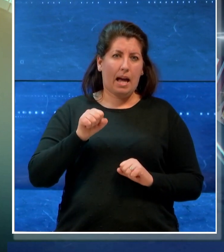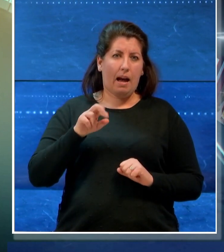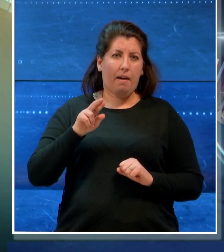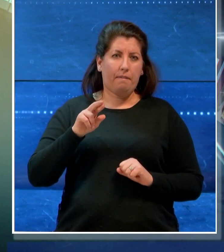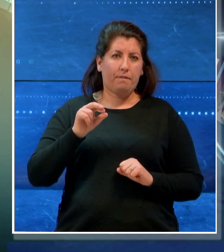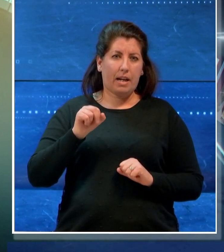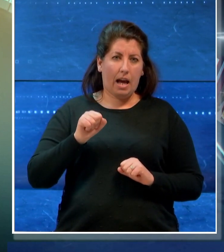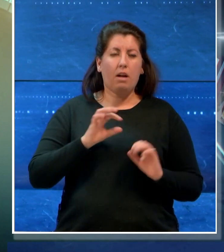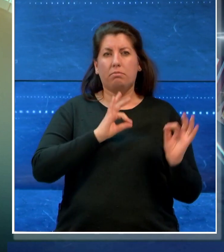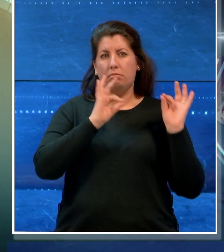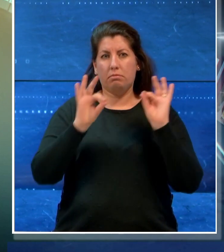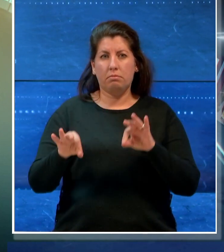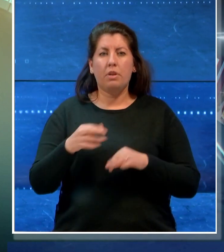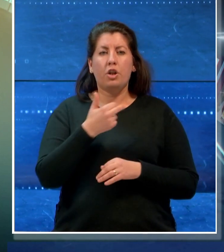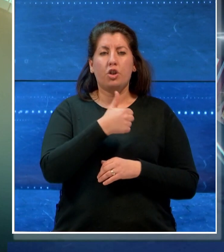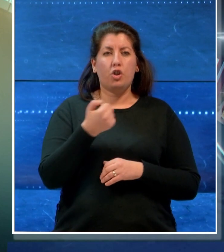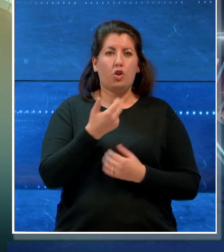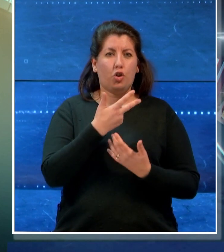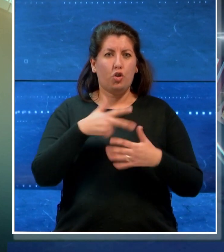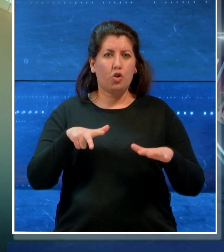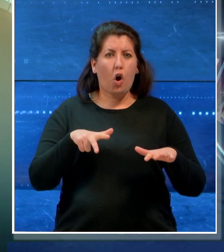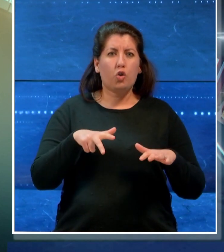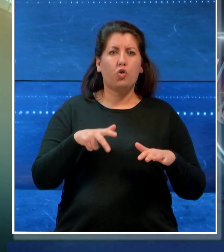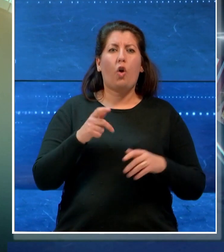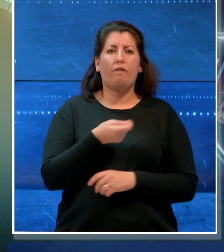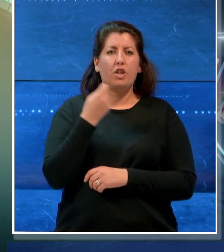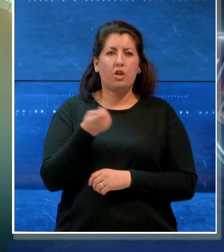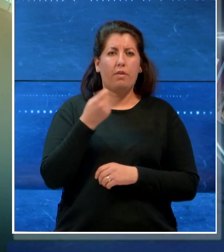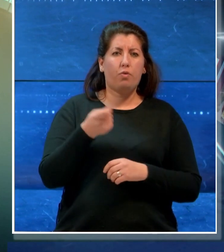118 e i Vigili del Fuoco.